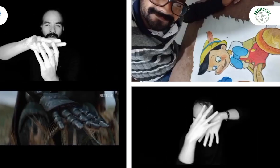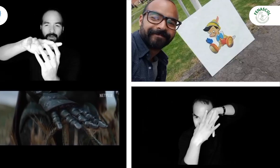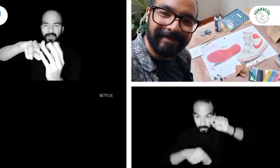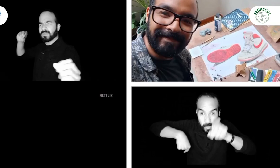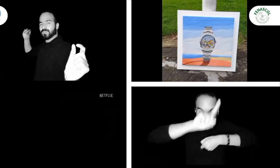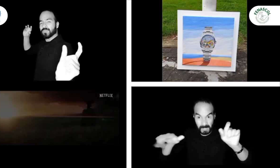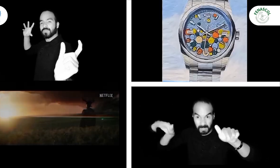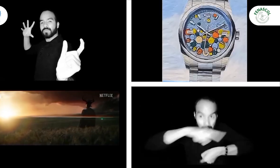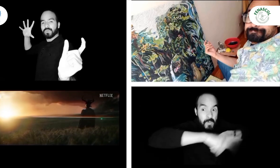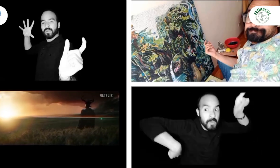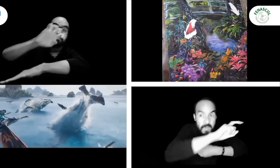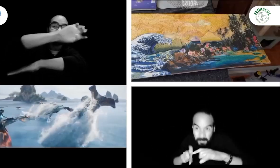¿Qué va